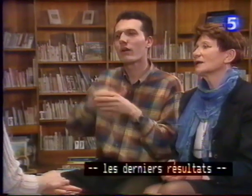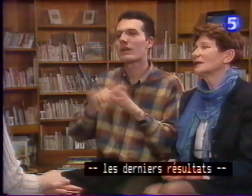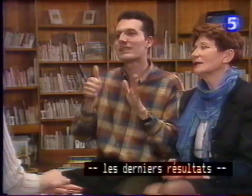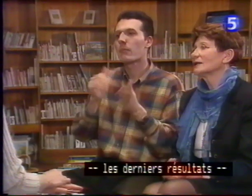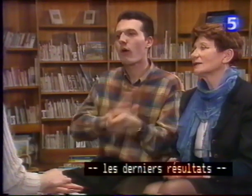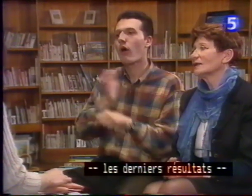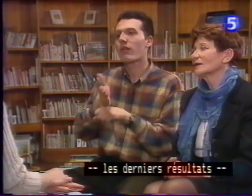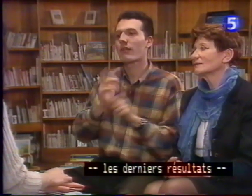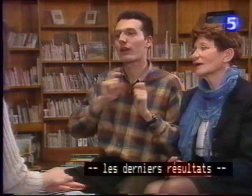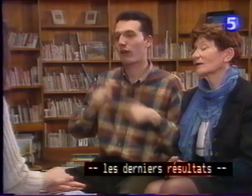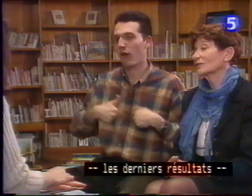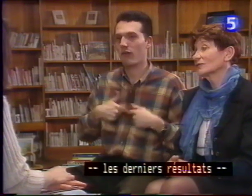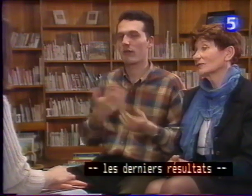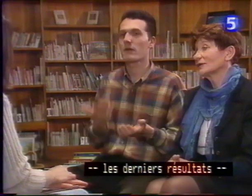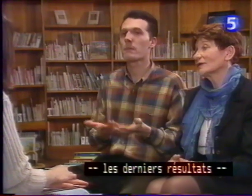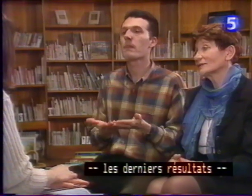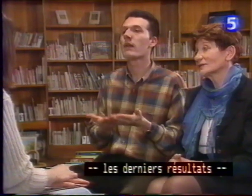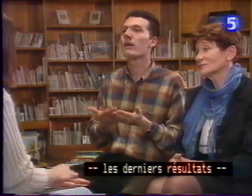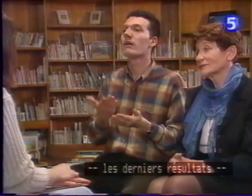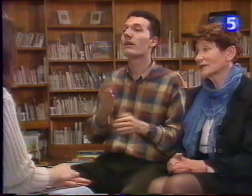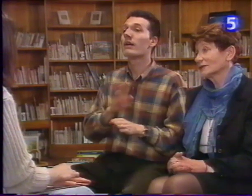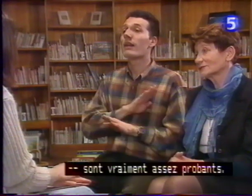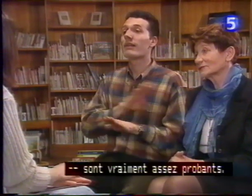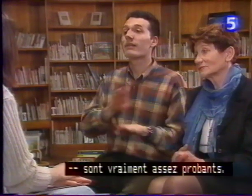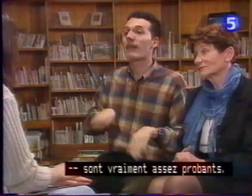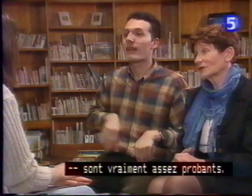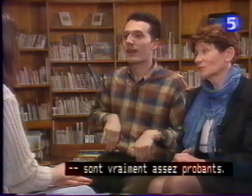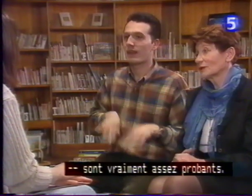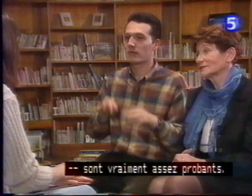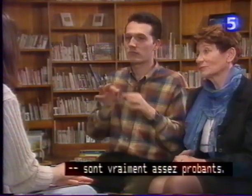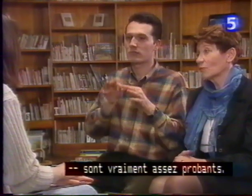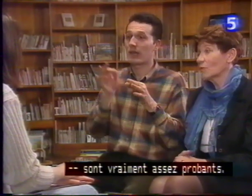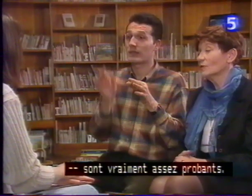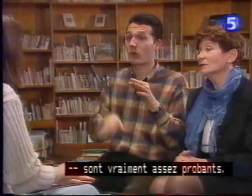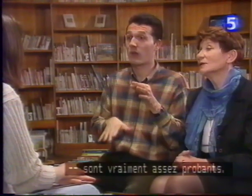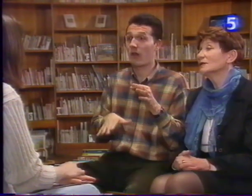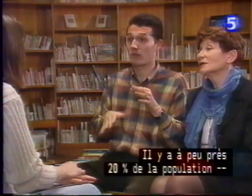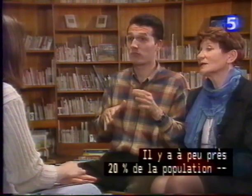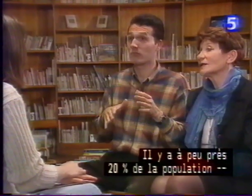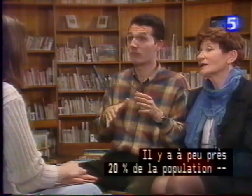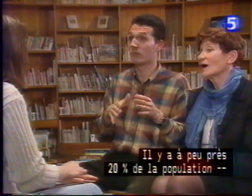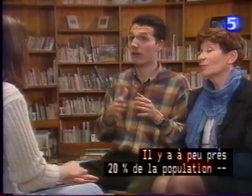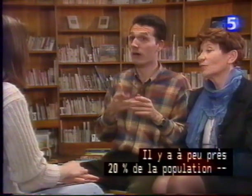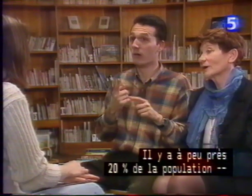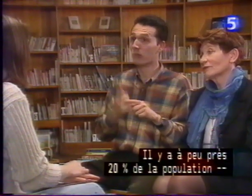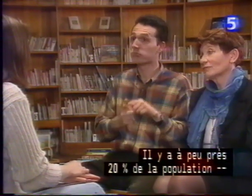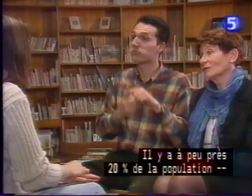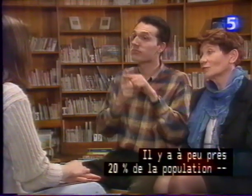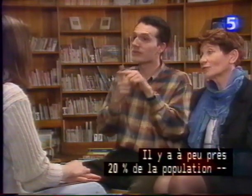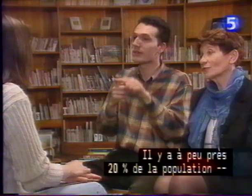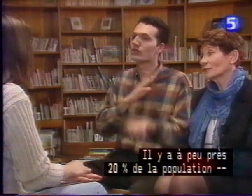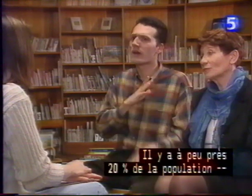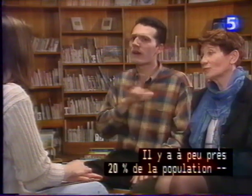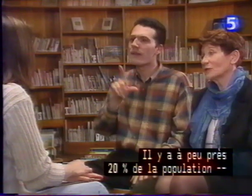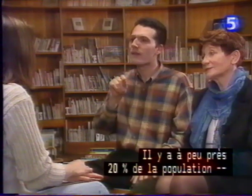les derniers résultats sont vraiment assez probants. Il y a à peu près 20% de la population